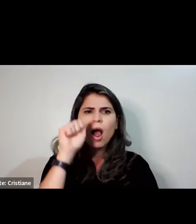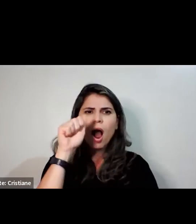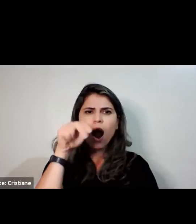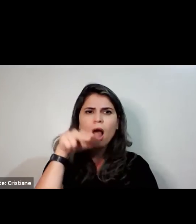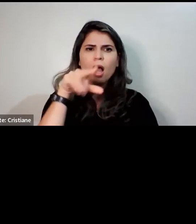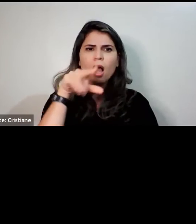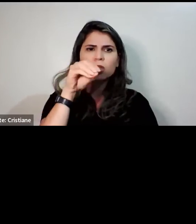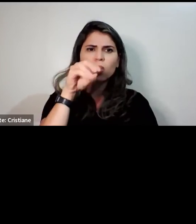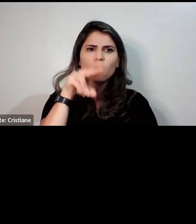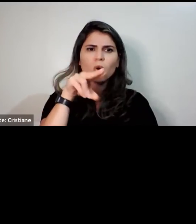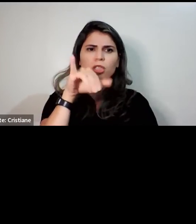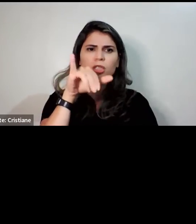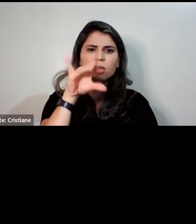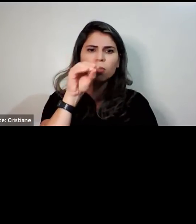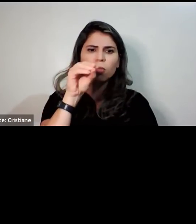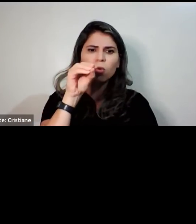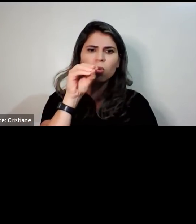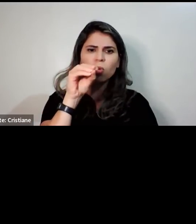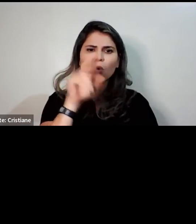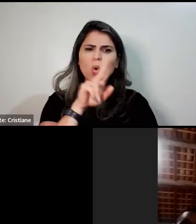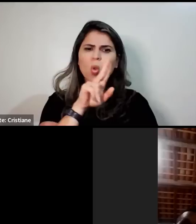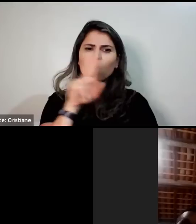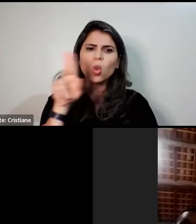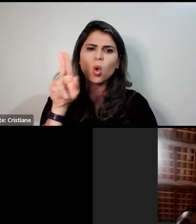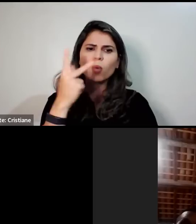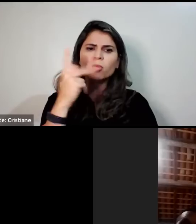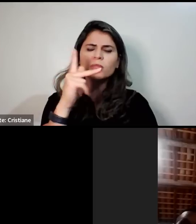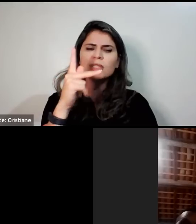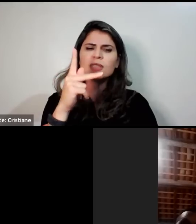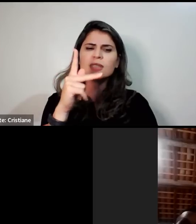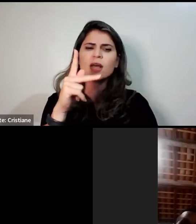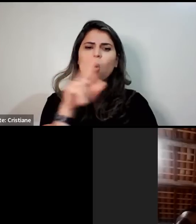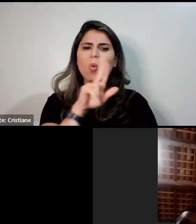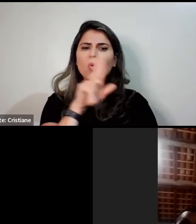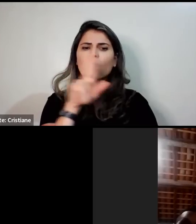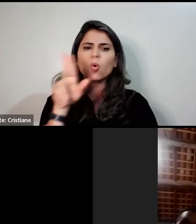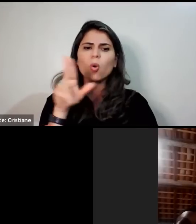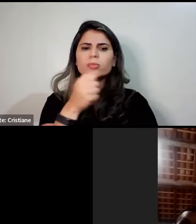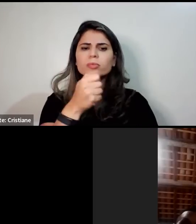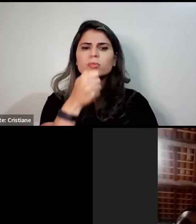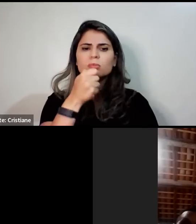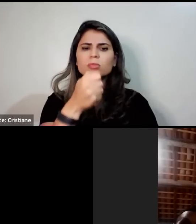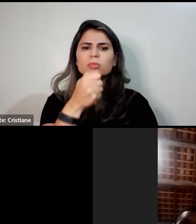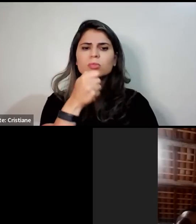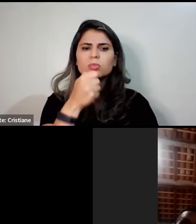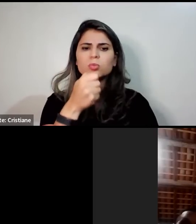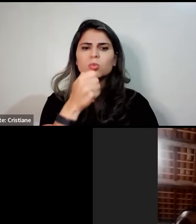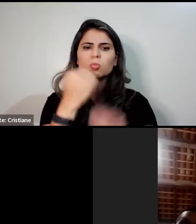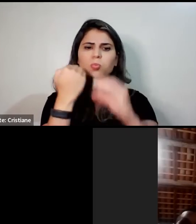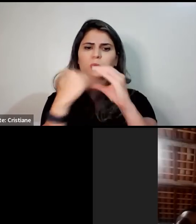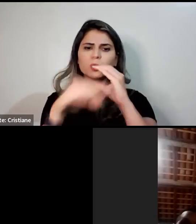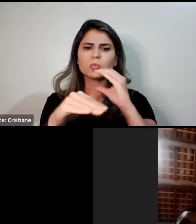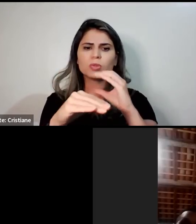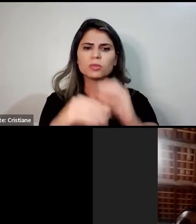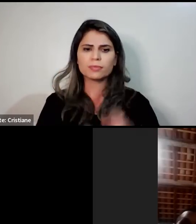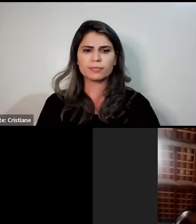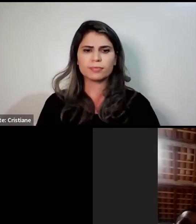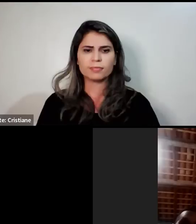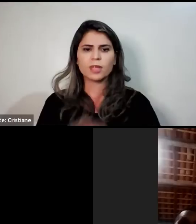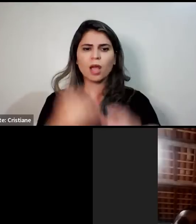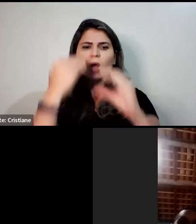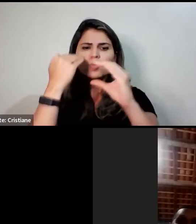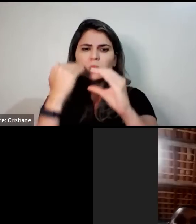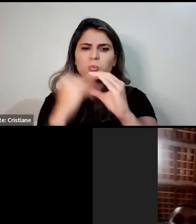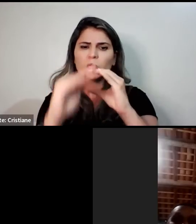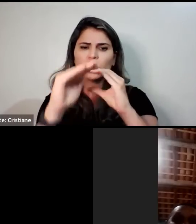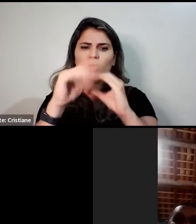Qual é o nome aí do senhor? Ativa o microfone aí, por favor. Eu tô vendo o senhor com mão levantada, mas o senhor não colocou